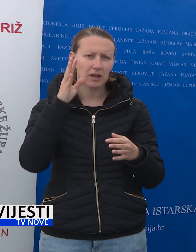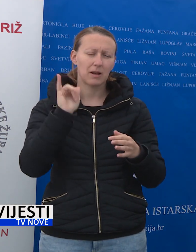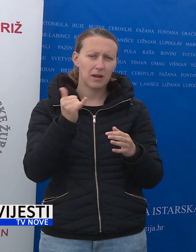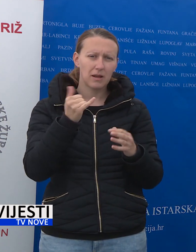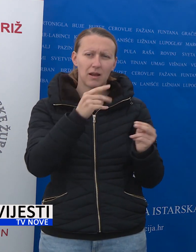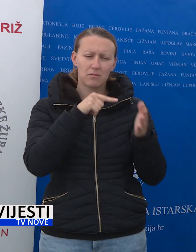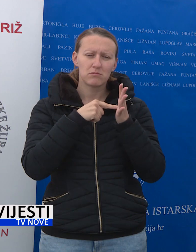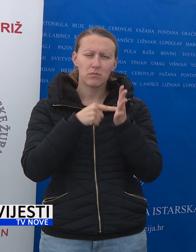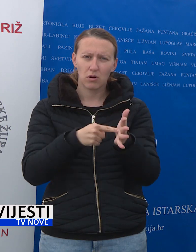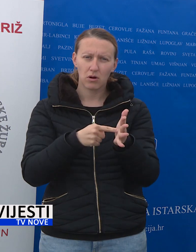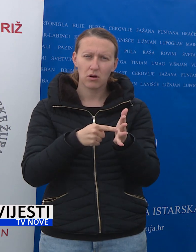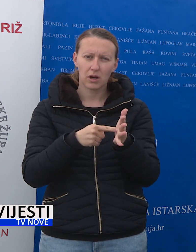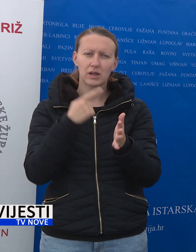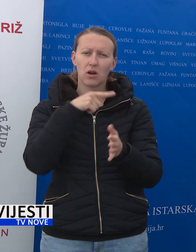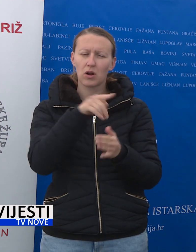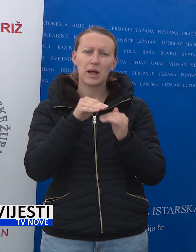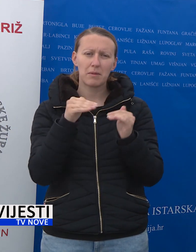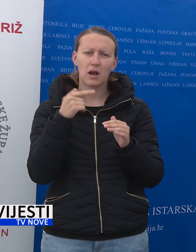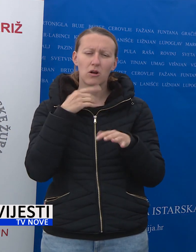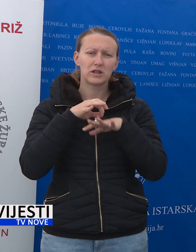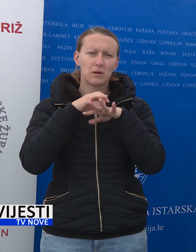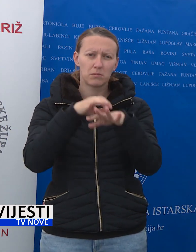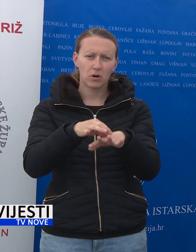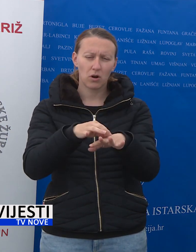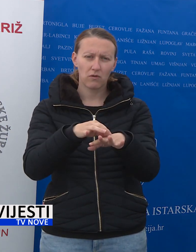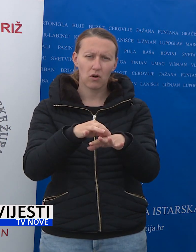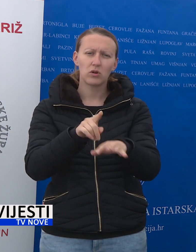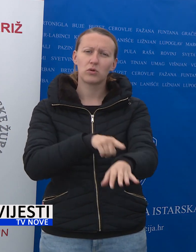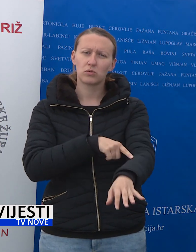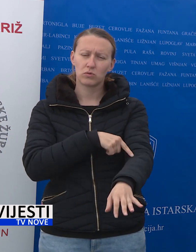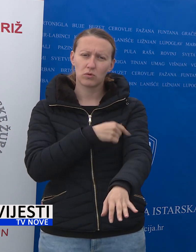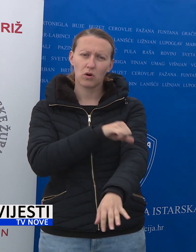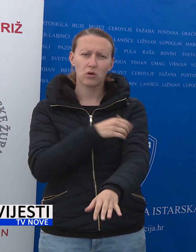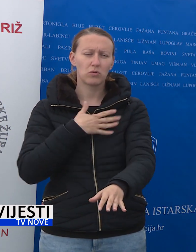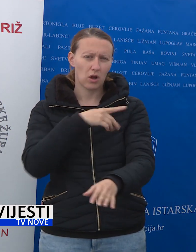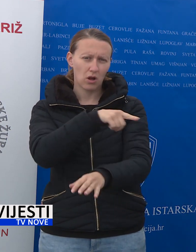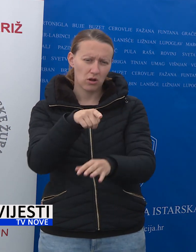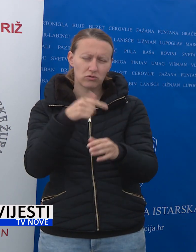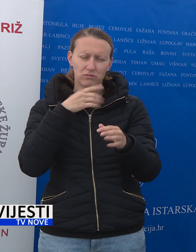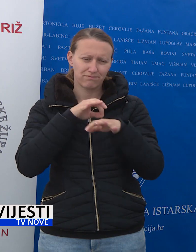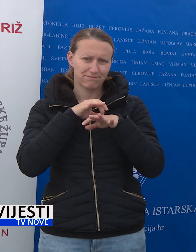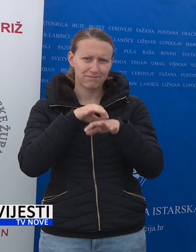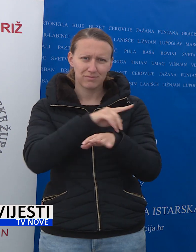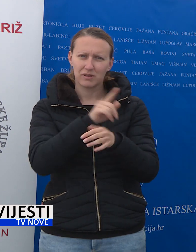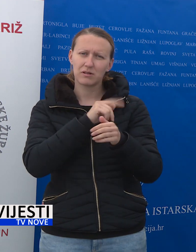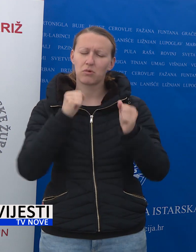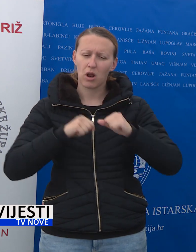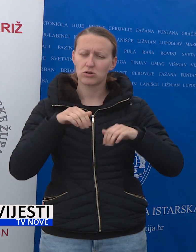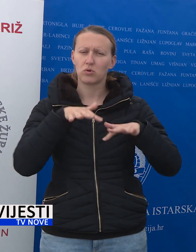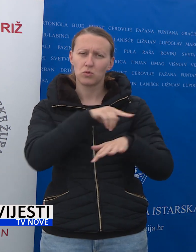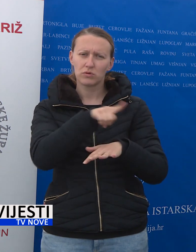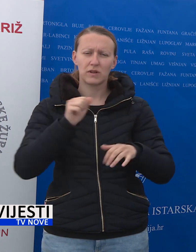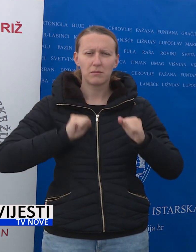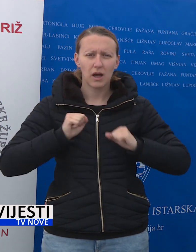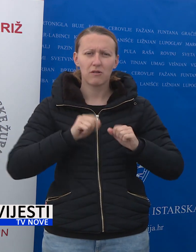su praktički pokazatelj i onih mjera koje se provode dugotrajnije u našoj županiji, svih naših ponašanja i građana i